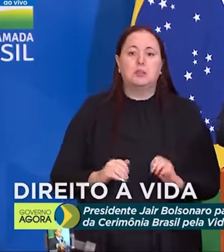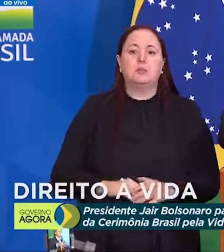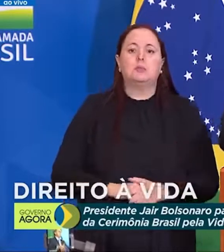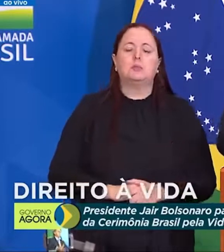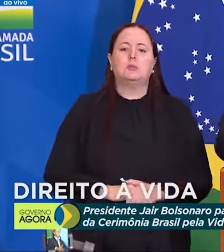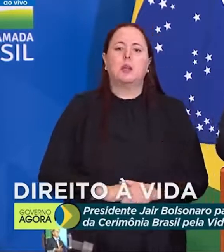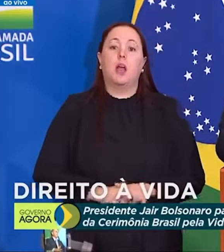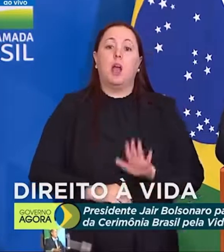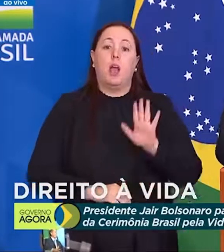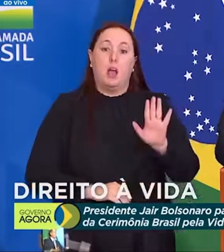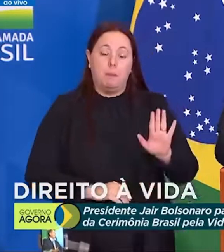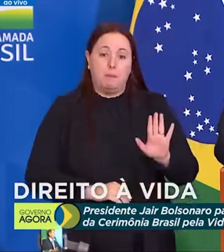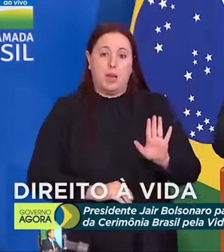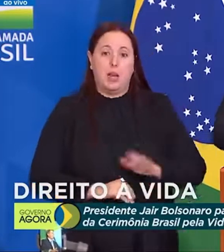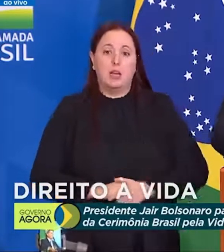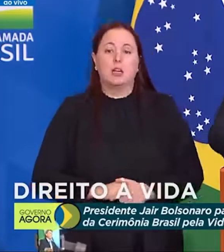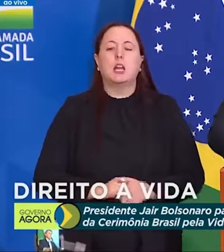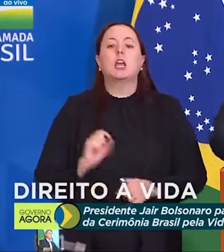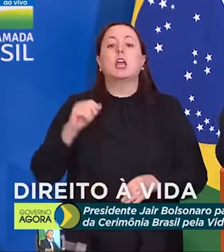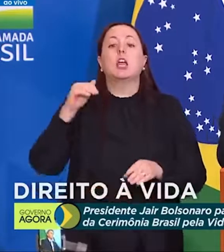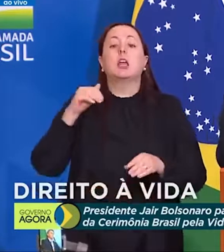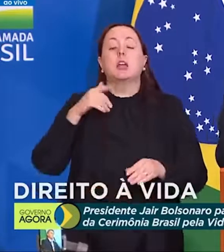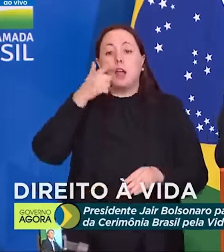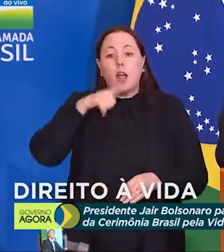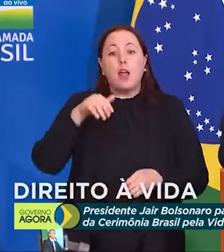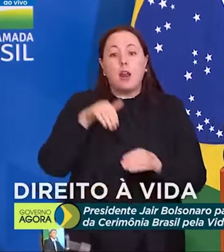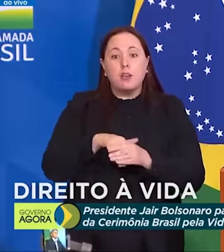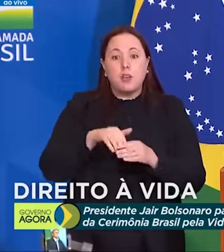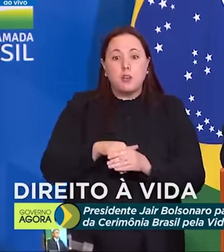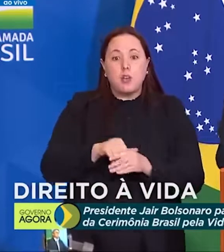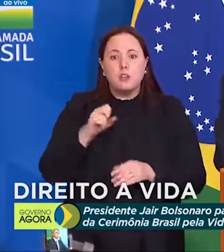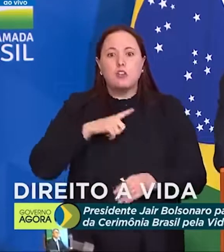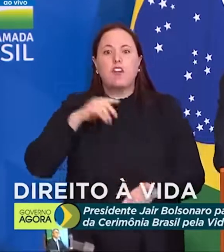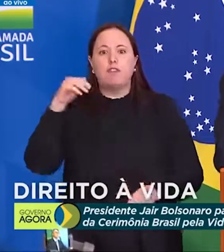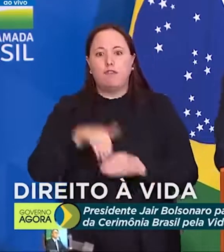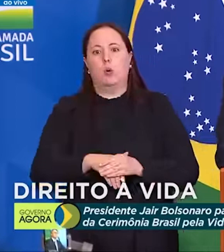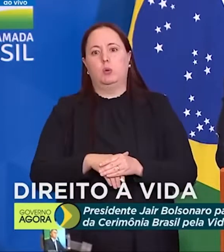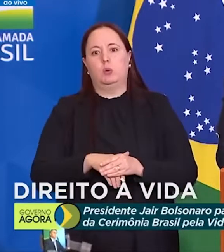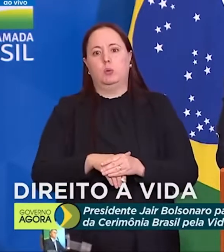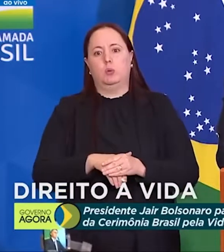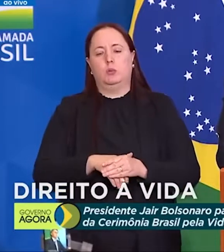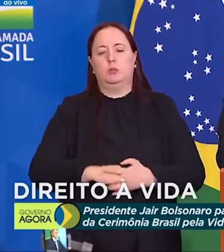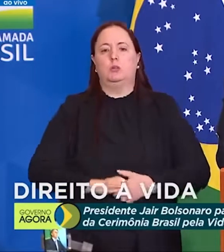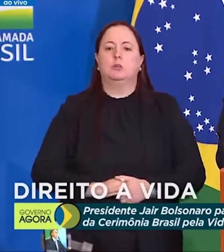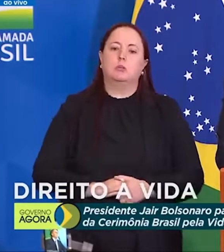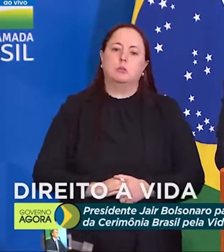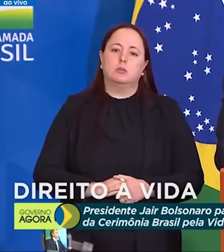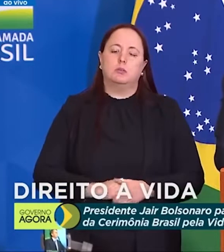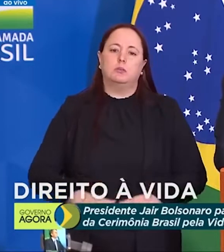quem tem que ganhar a eleição é quem tem mais voto. E outra,